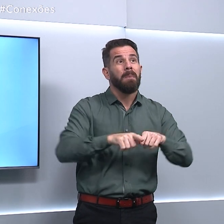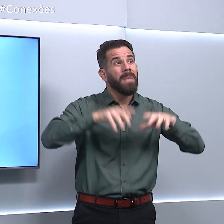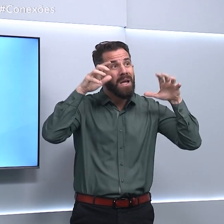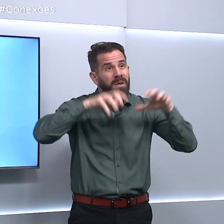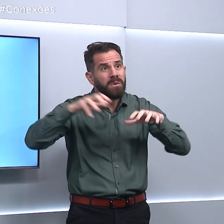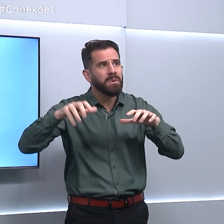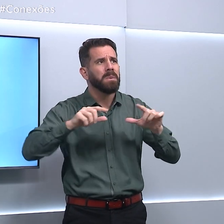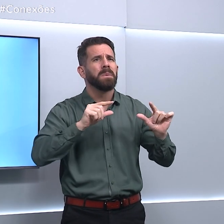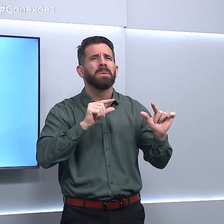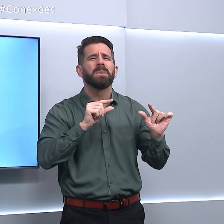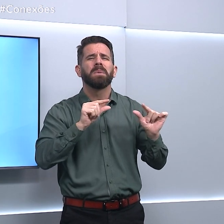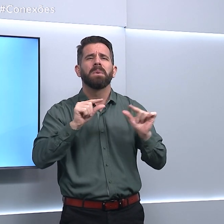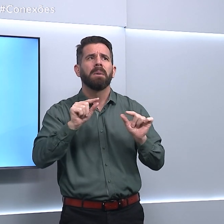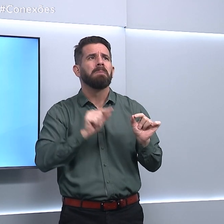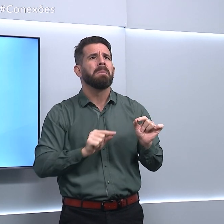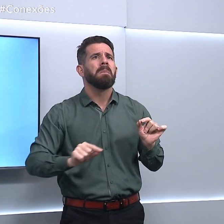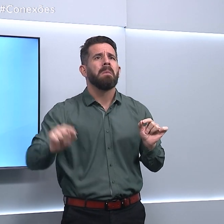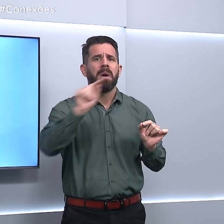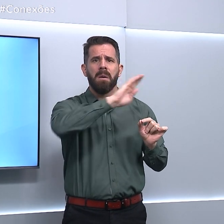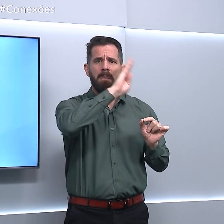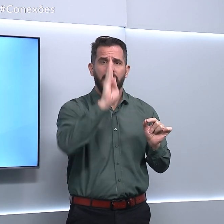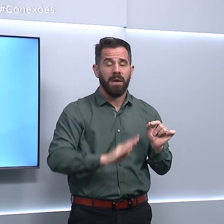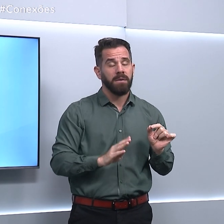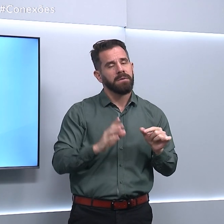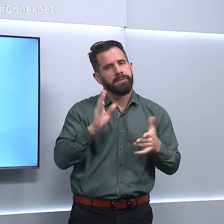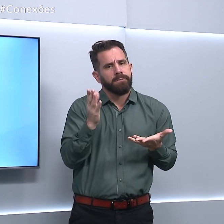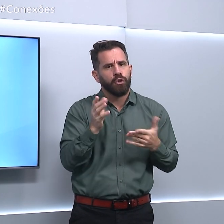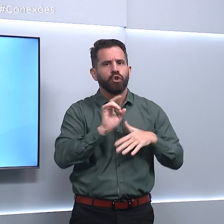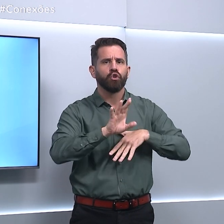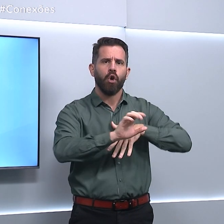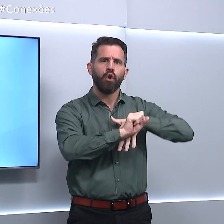maior parte do país, com exceção da região sul.